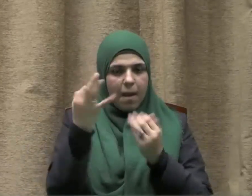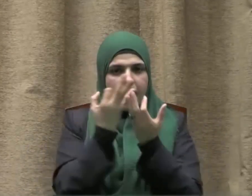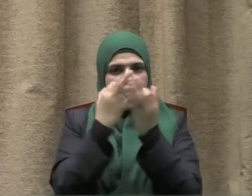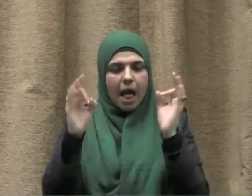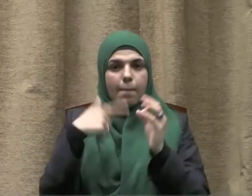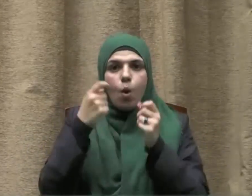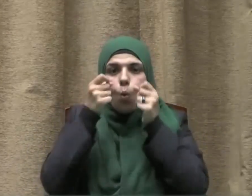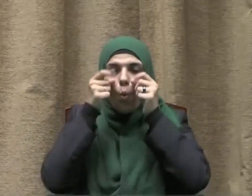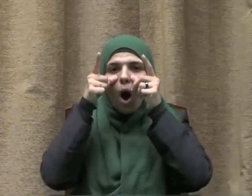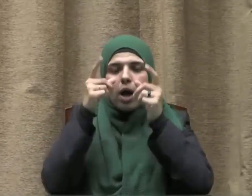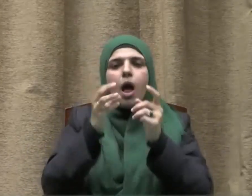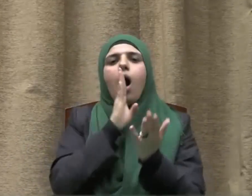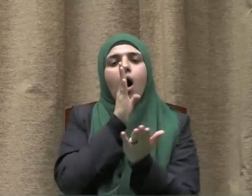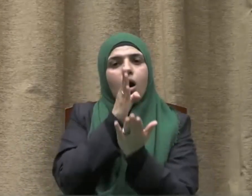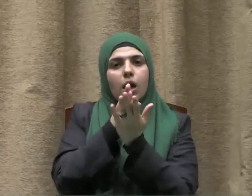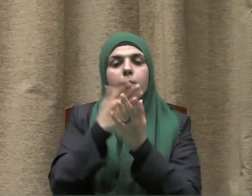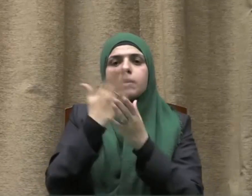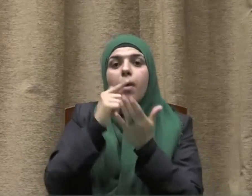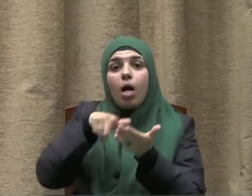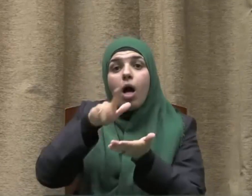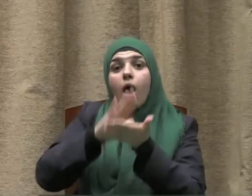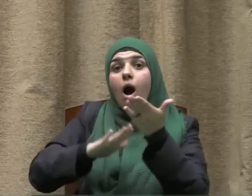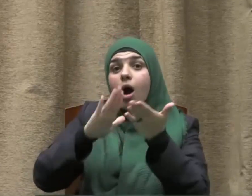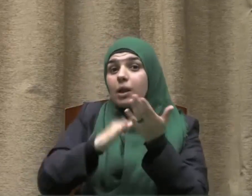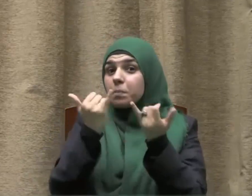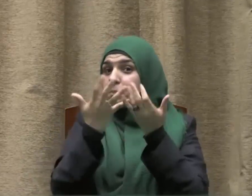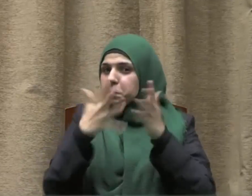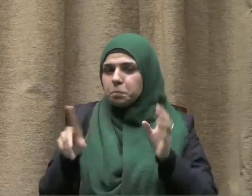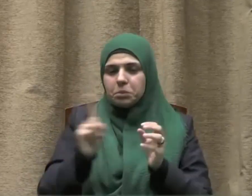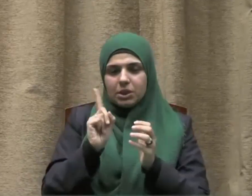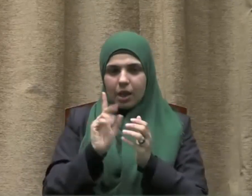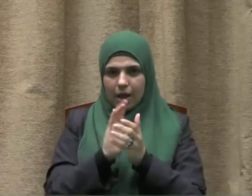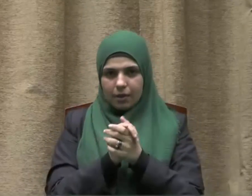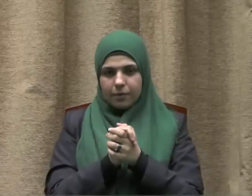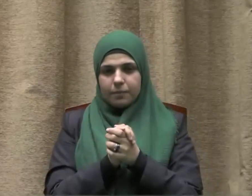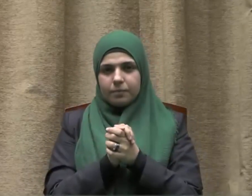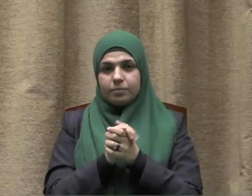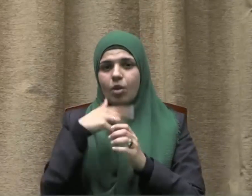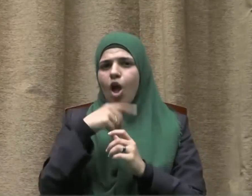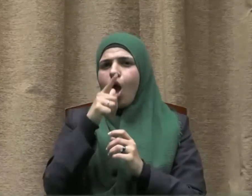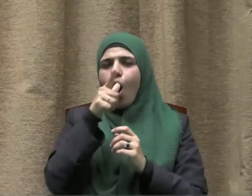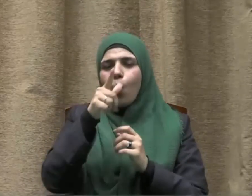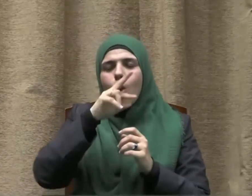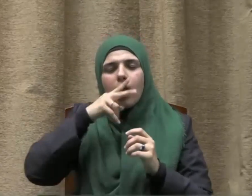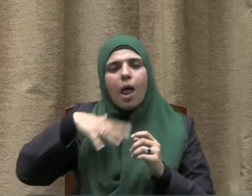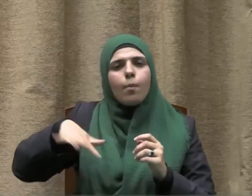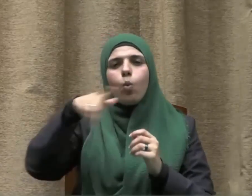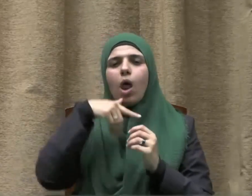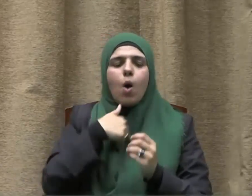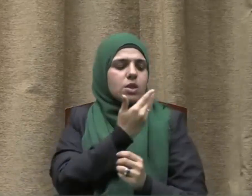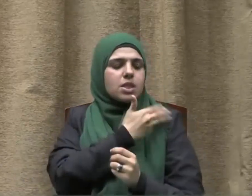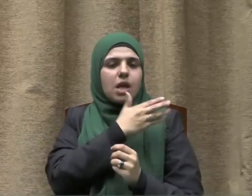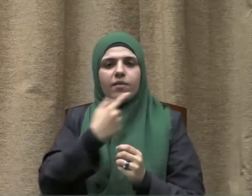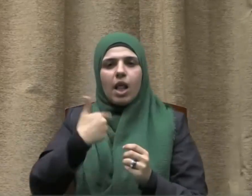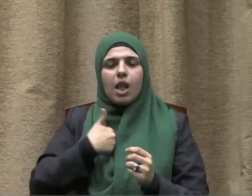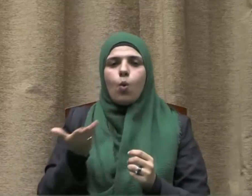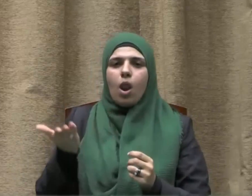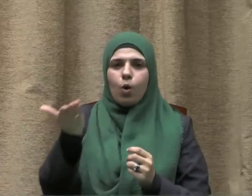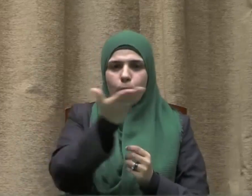والوعي الحقيقي بالمخاطر التي تحيط بالوطن أقول قولي هذا وأستغفر الله لي